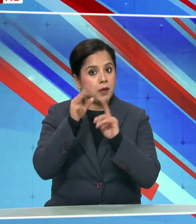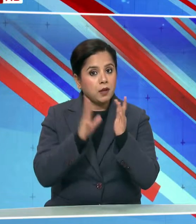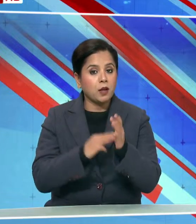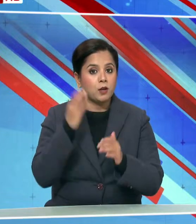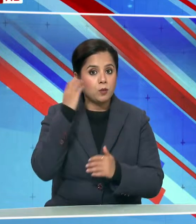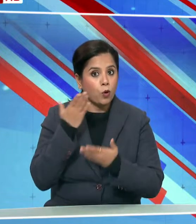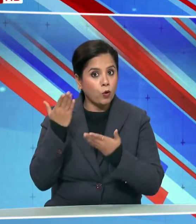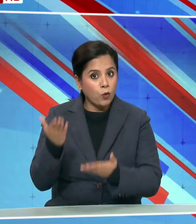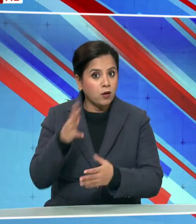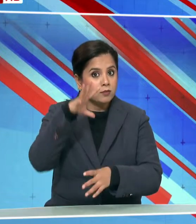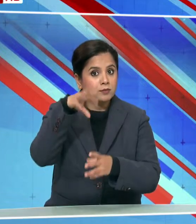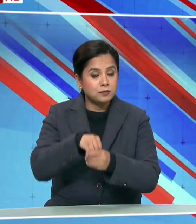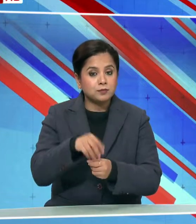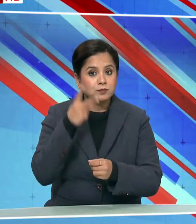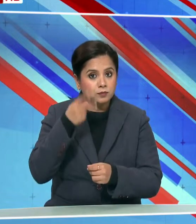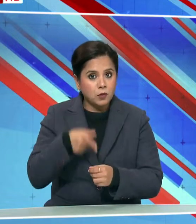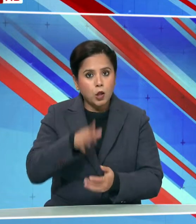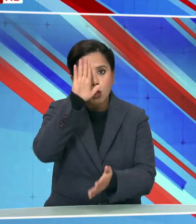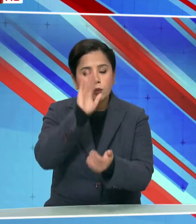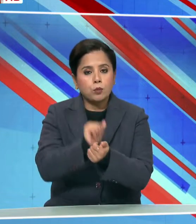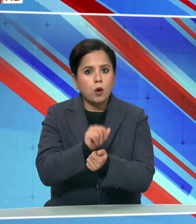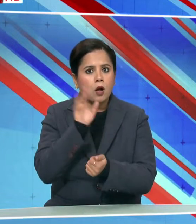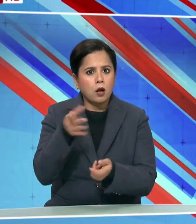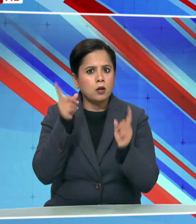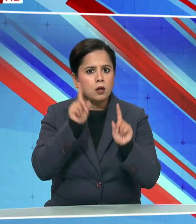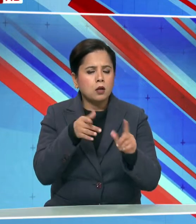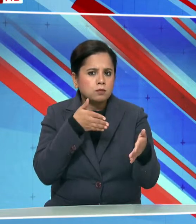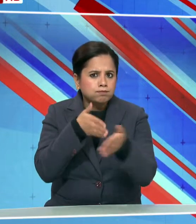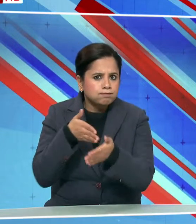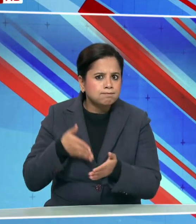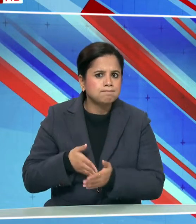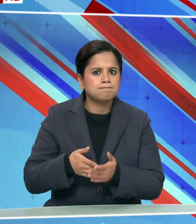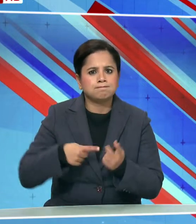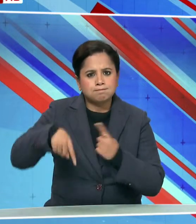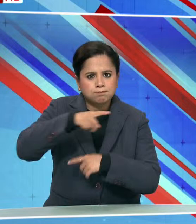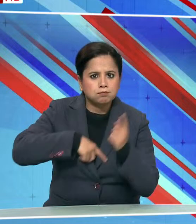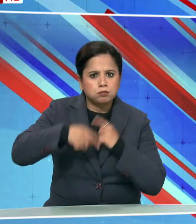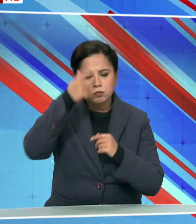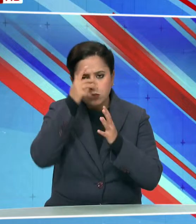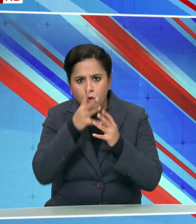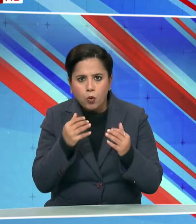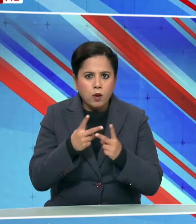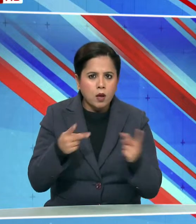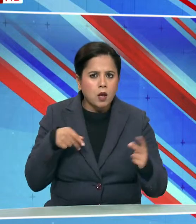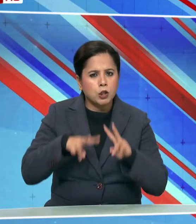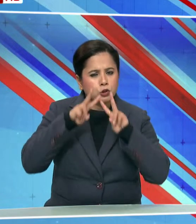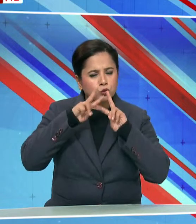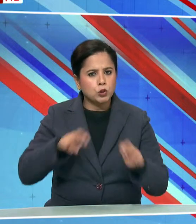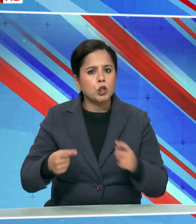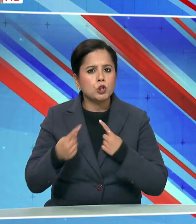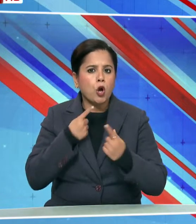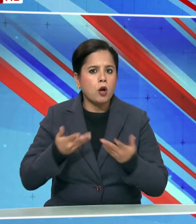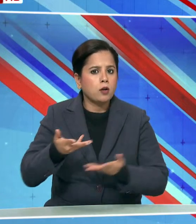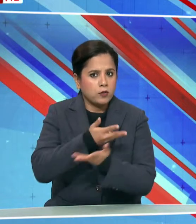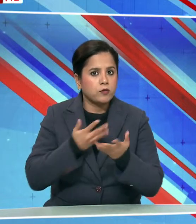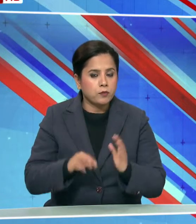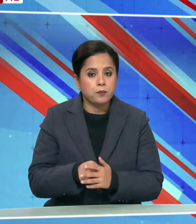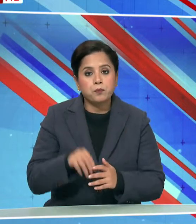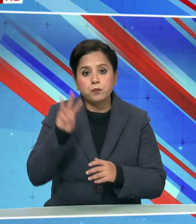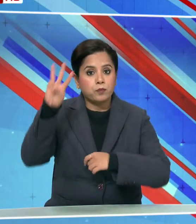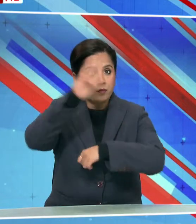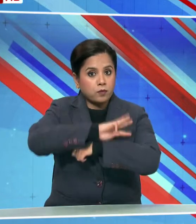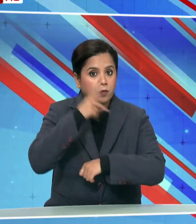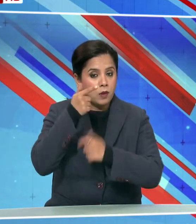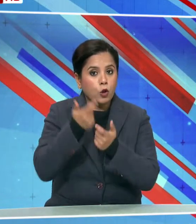नरेंद्र मोदी की मौझूद्गी में पुलिस के समक्ष चुनोतियां और आंतरिक सुरक्षा पर विसार से चर्चा हुई तीन